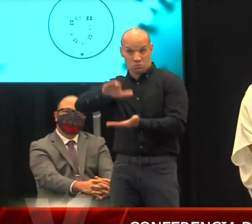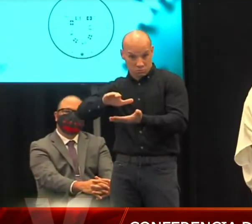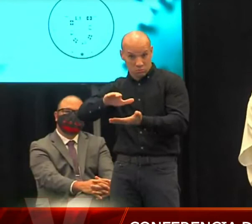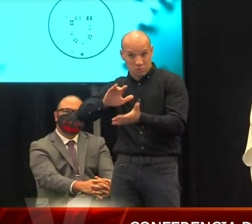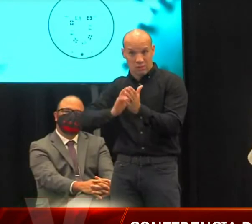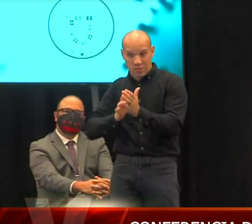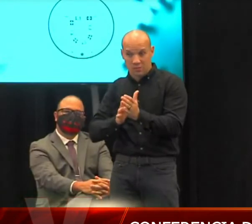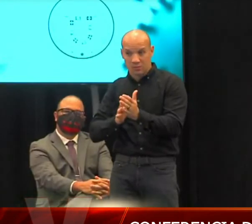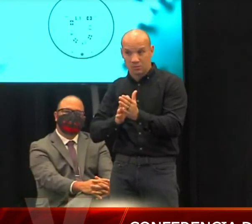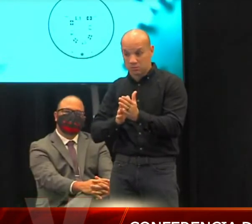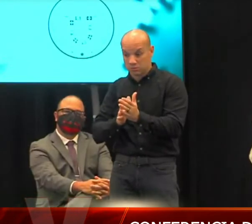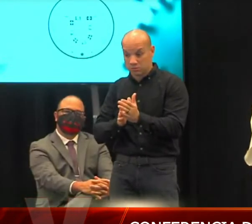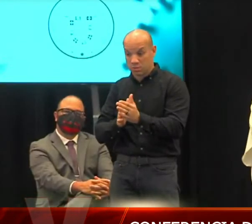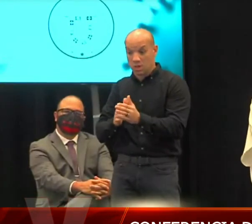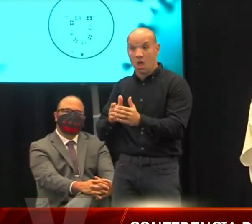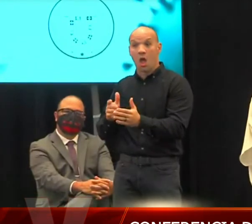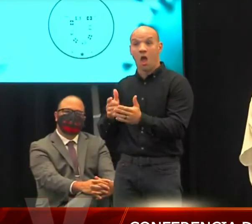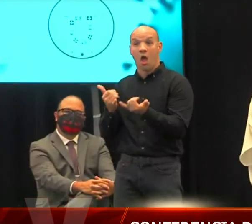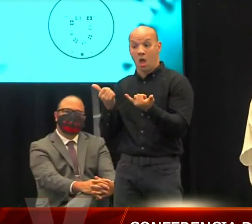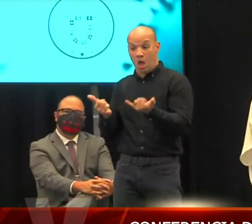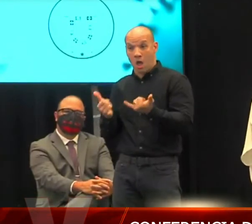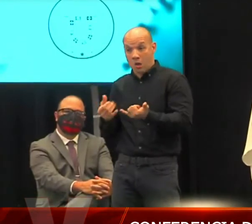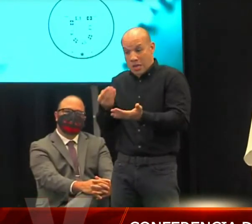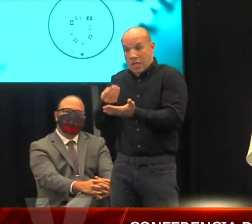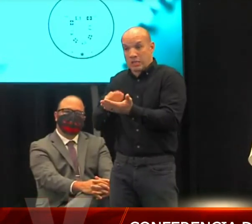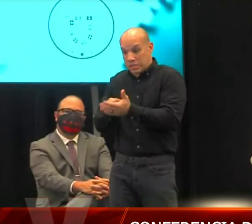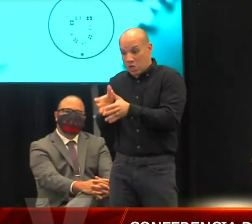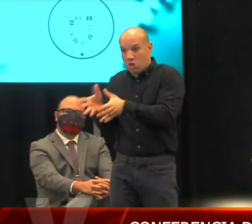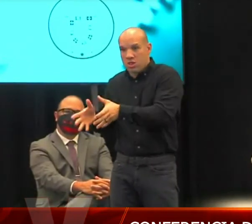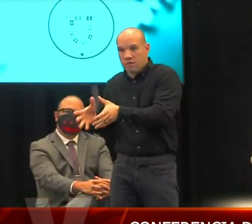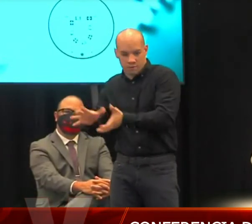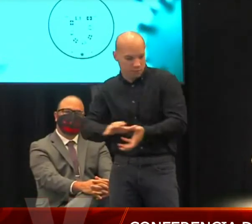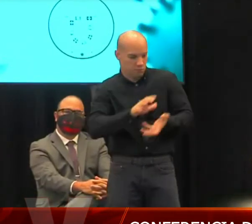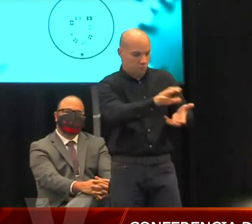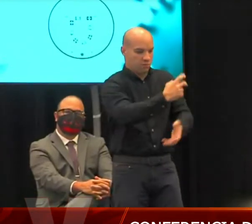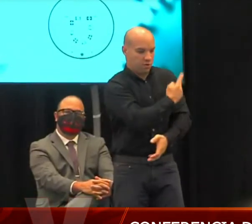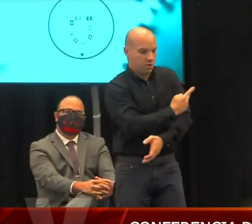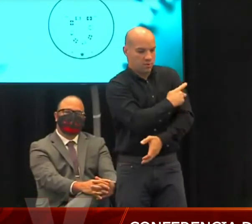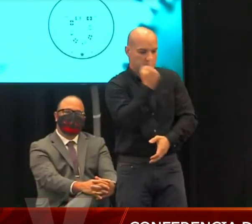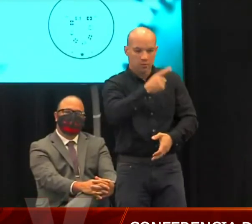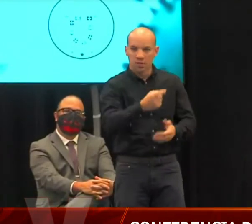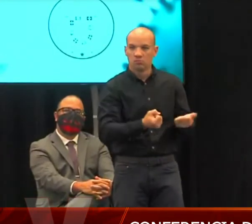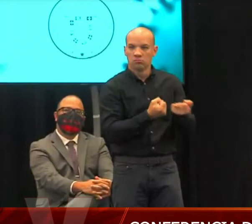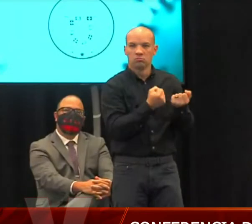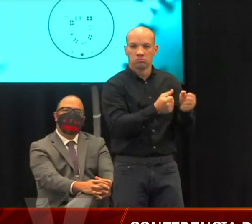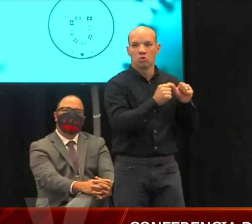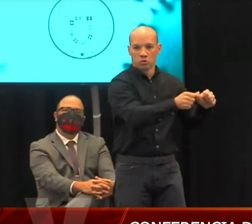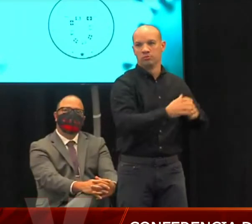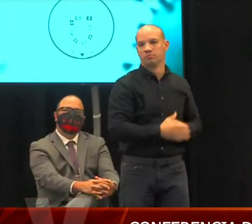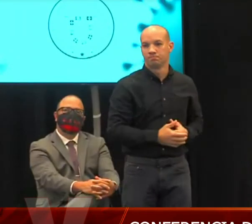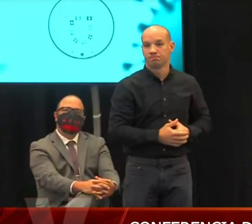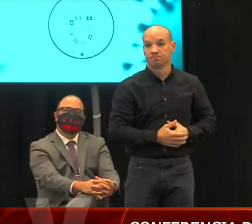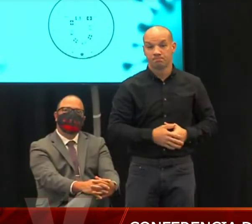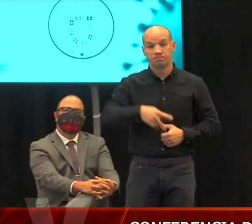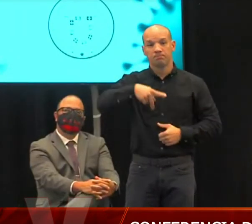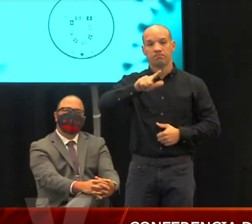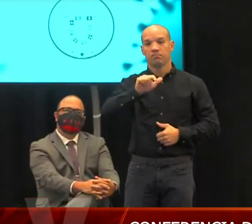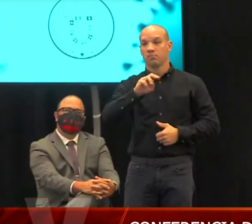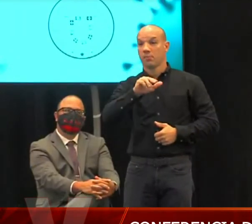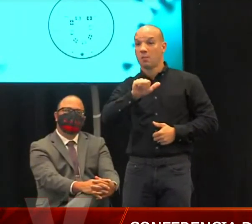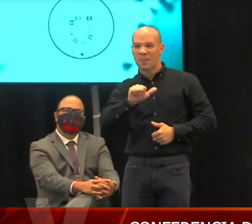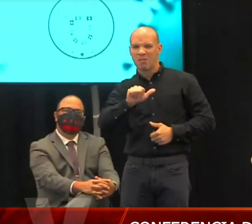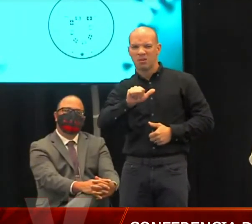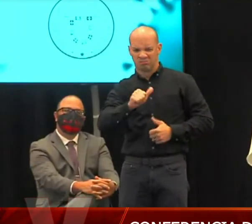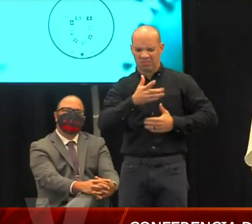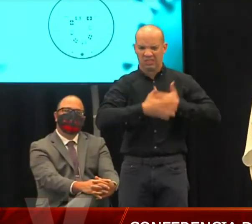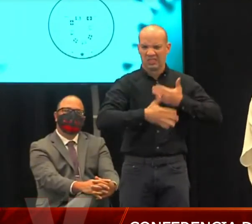favor de ellos se lo tienen que adjudicar al paciente para darle los recursos de la misma forma se ha bloqueado el plasma la asociación de hospitales hace